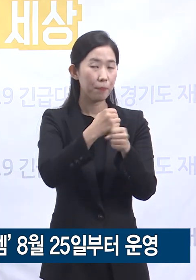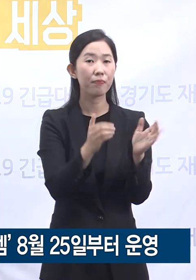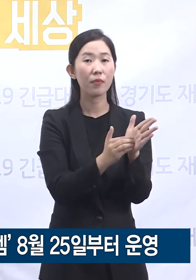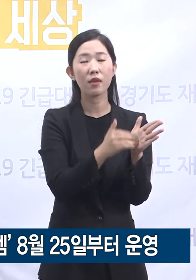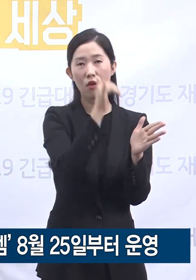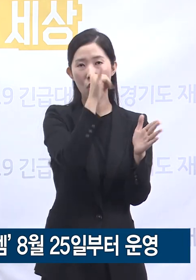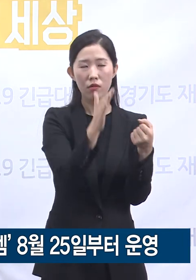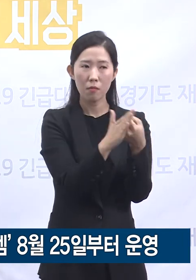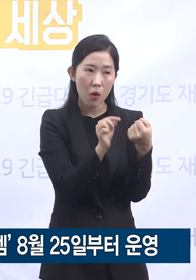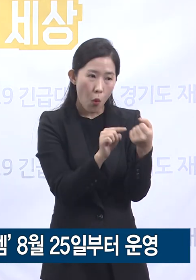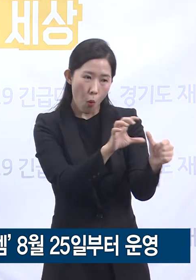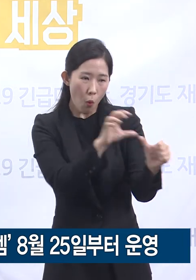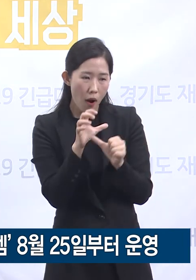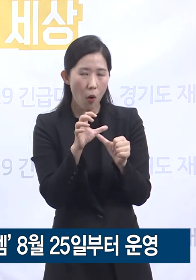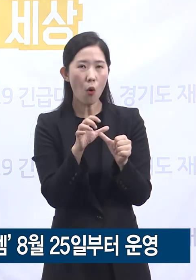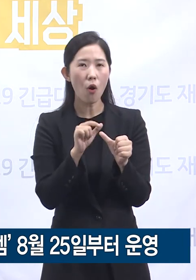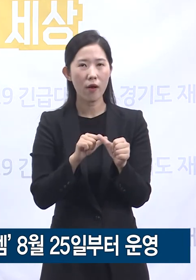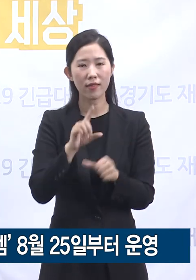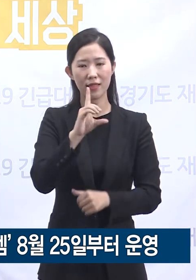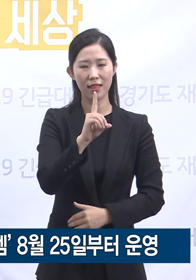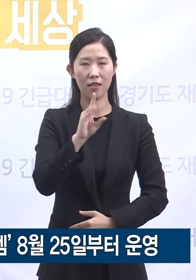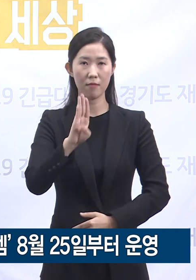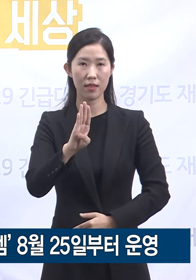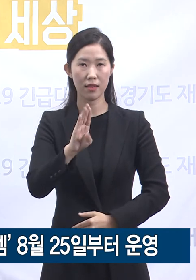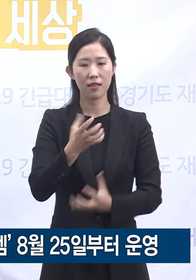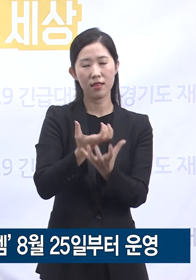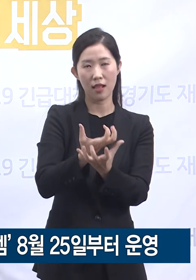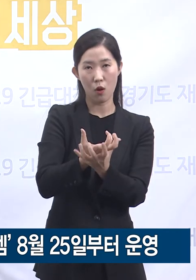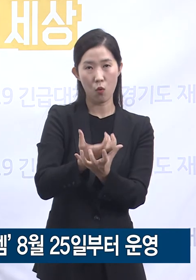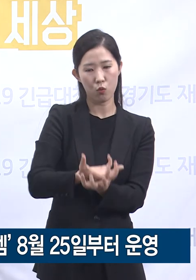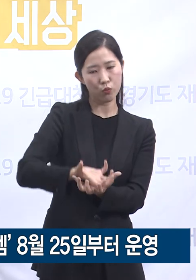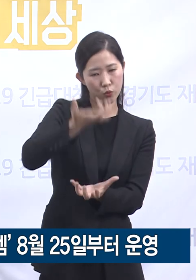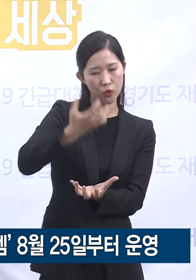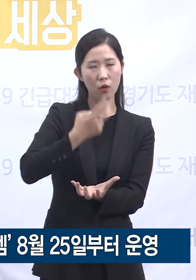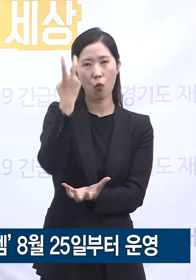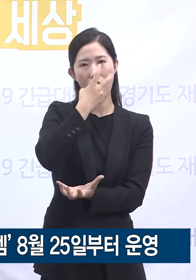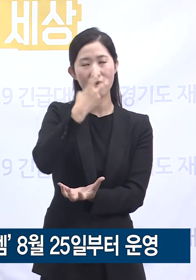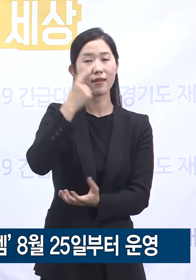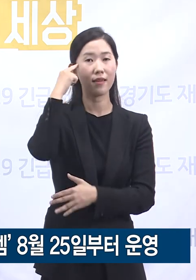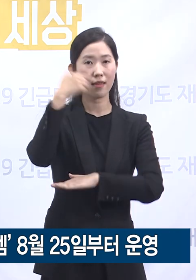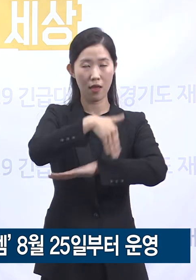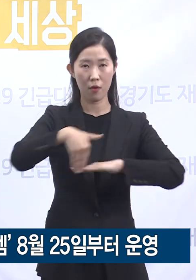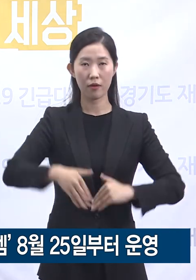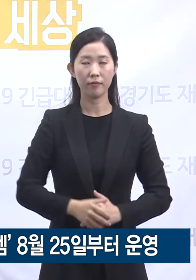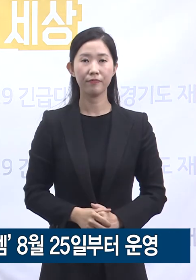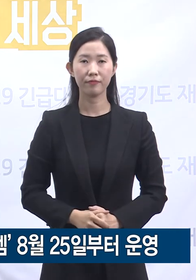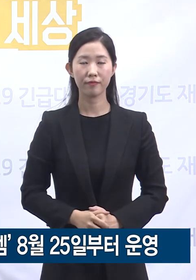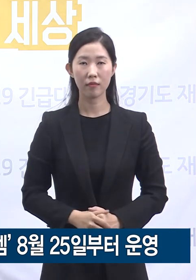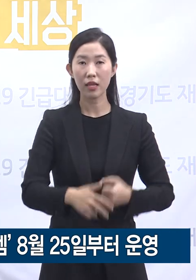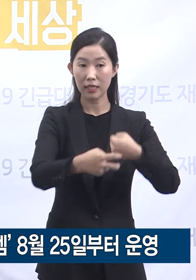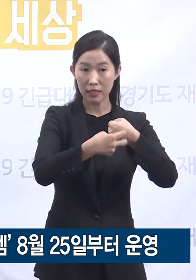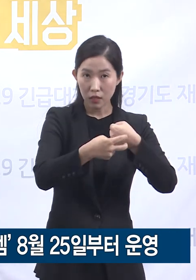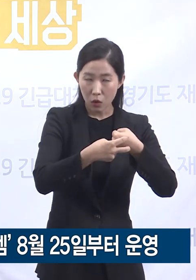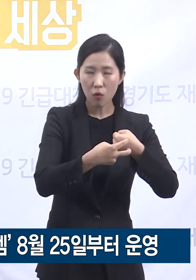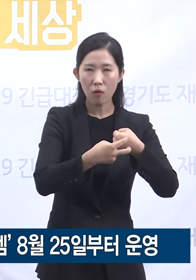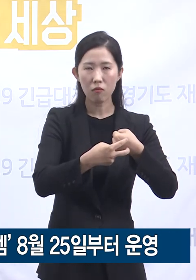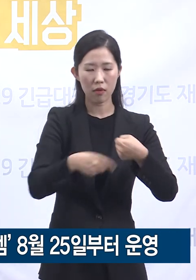가정대기자는 위학적 우선순위에 따라 병상 배정팀과 연계하여 관리되는 통합적인 체계입니다.